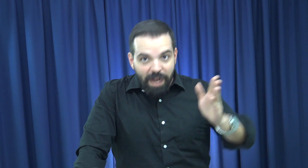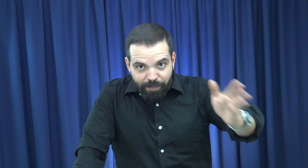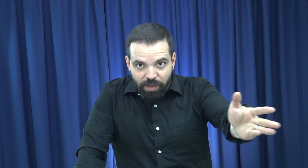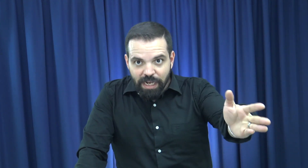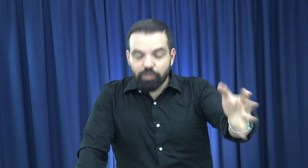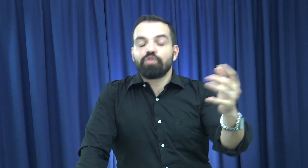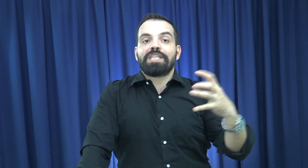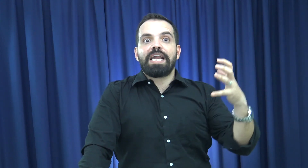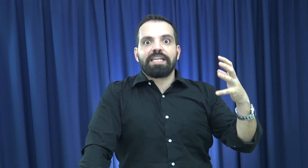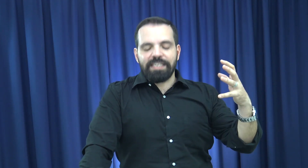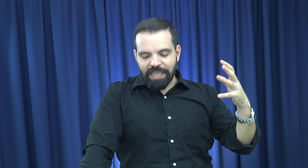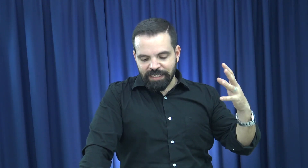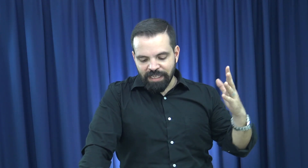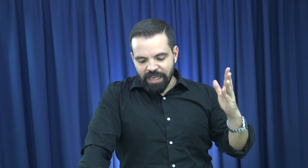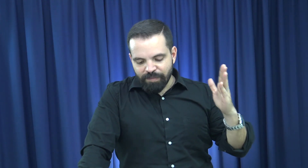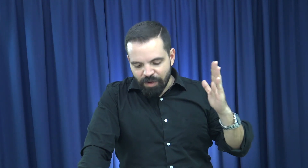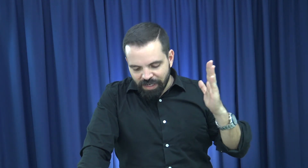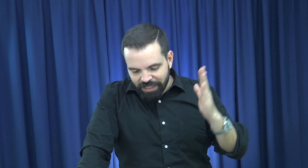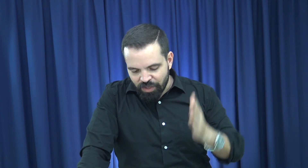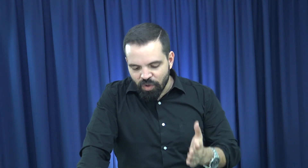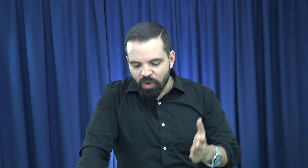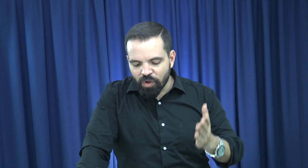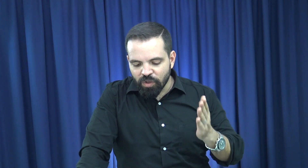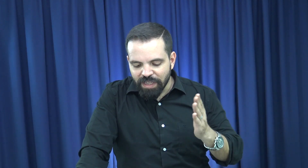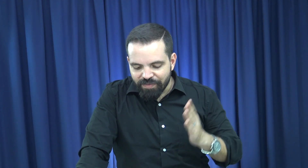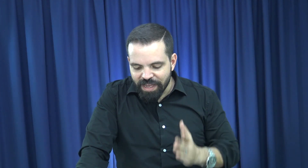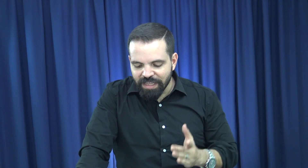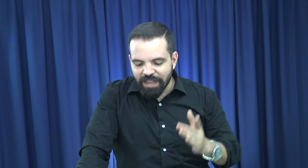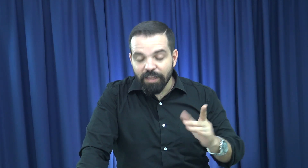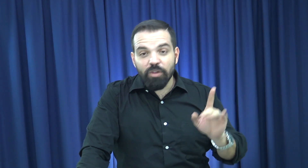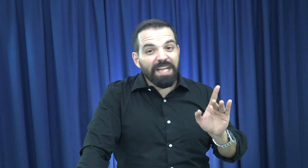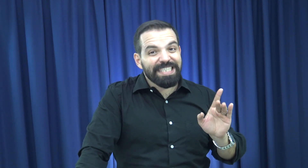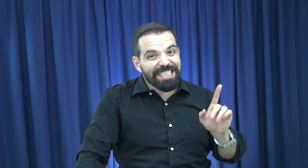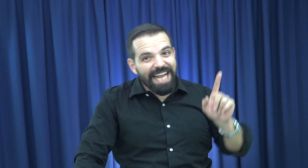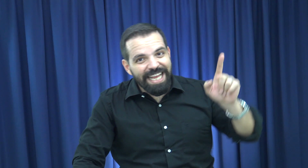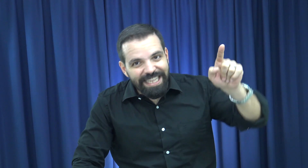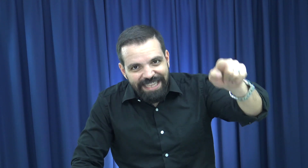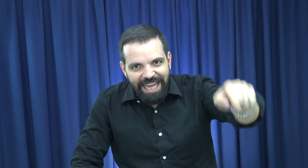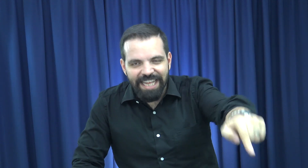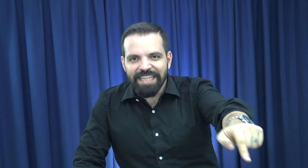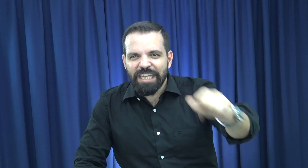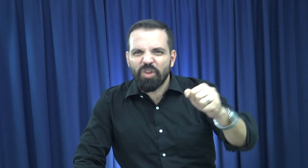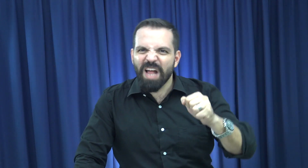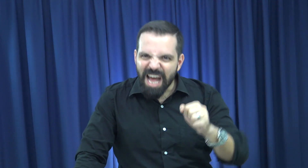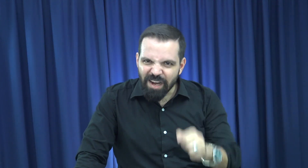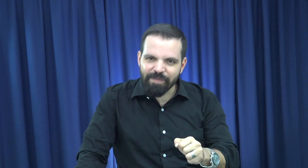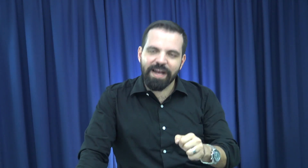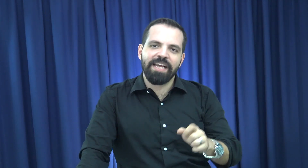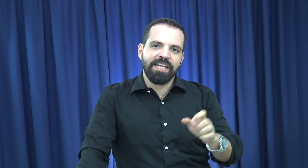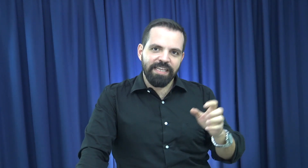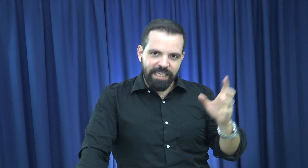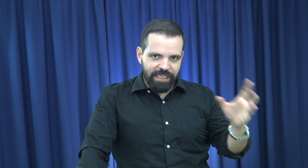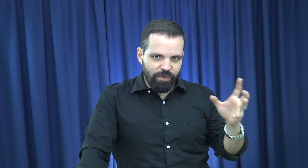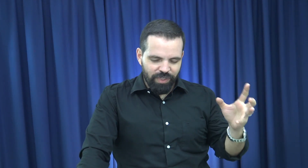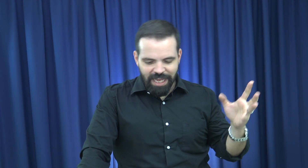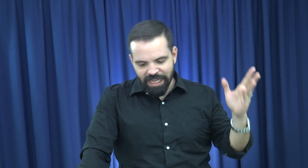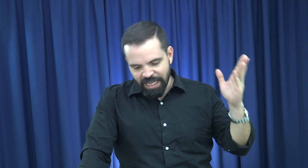van a poder asustar quizás, pero el Señor nos defiende de toda saeta, de toda arma que sea usada